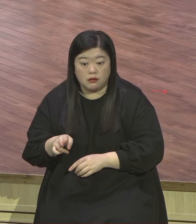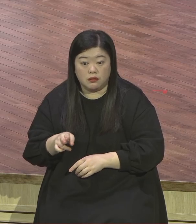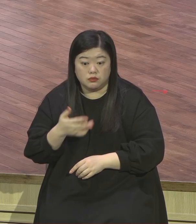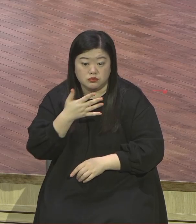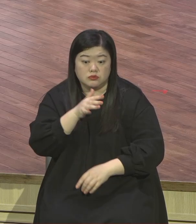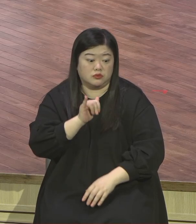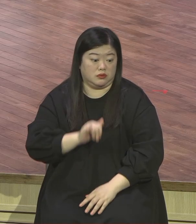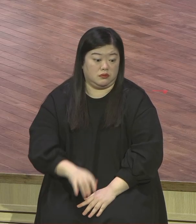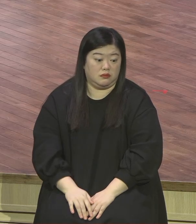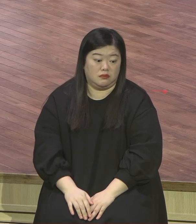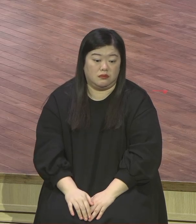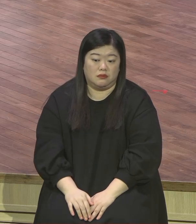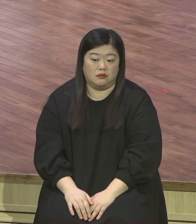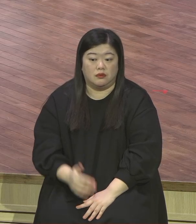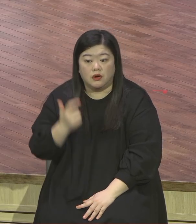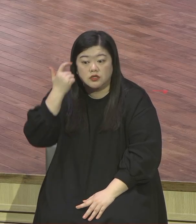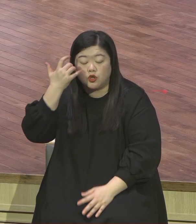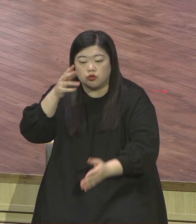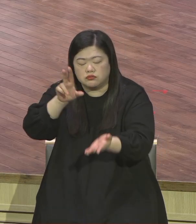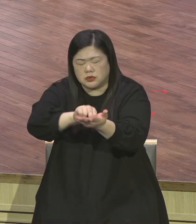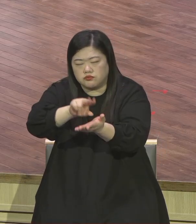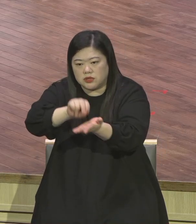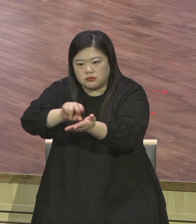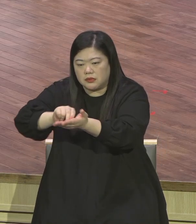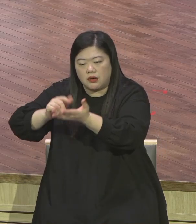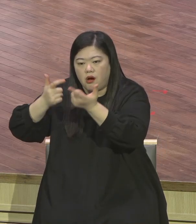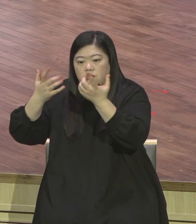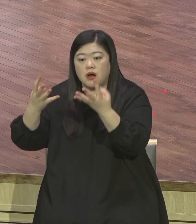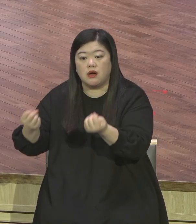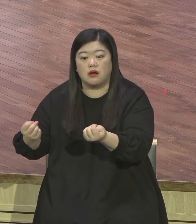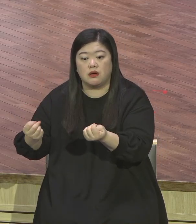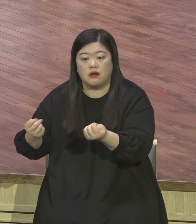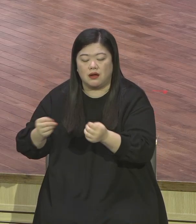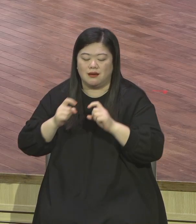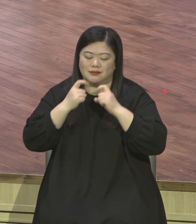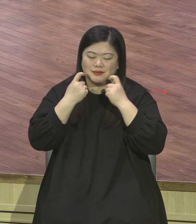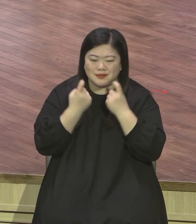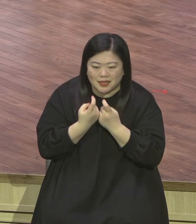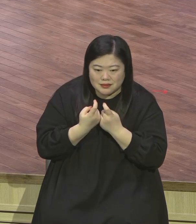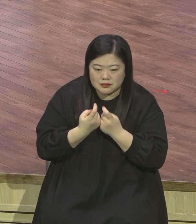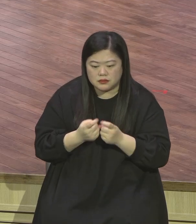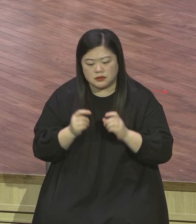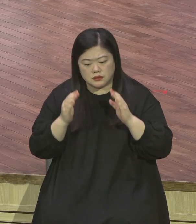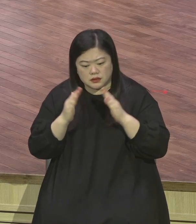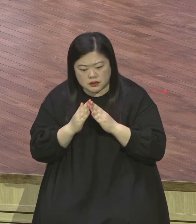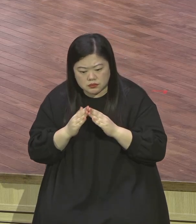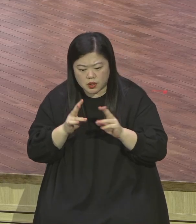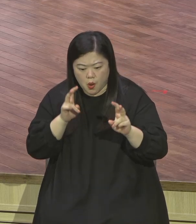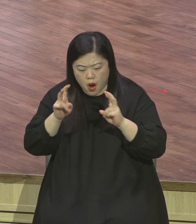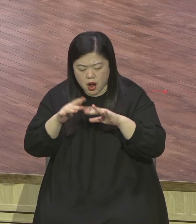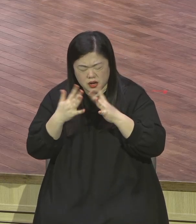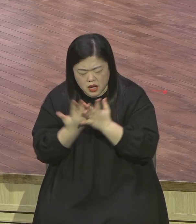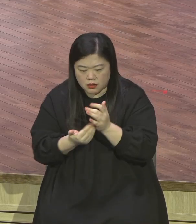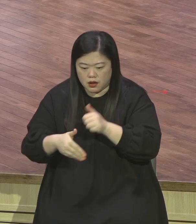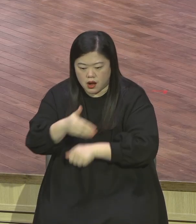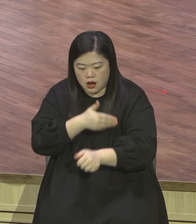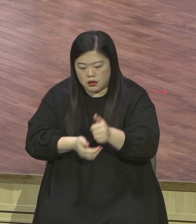이런 영적 문제가 각 개인에게 영향이 피어 개인이 영향이 피어 각 개인에 그럼 계속해서 환경에 영향을 입히죠